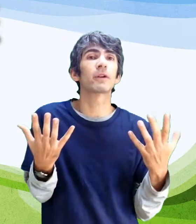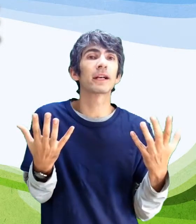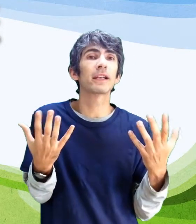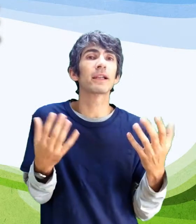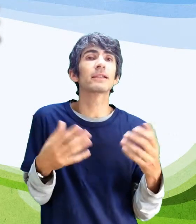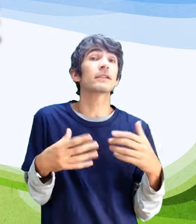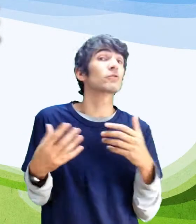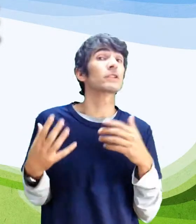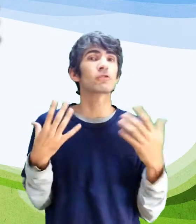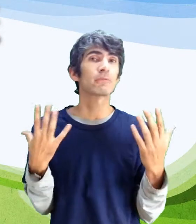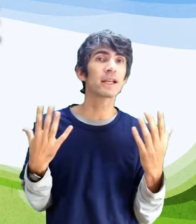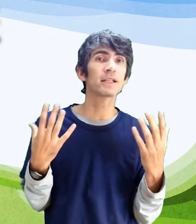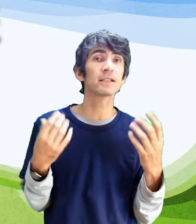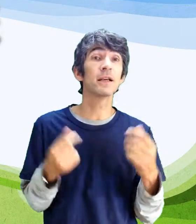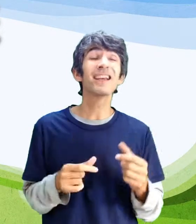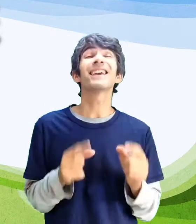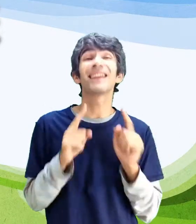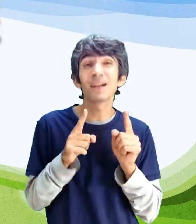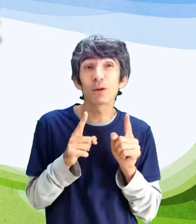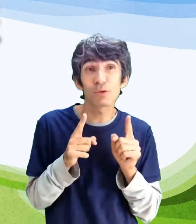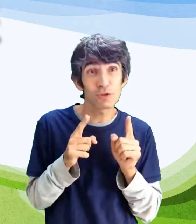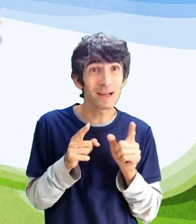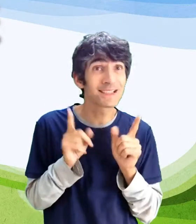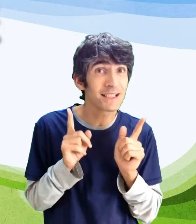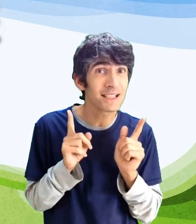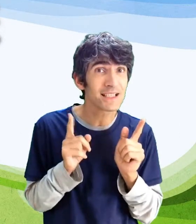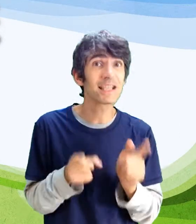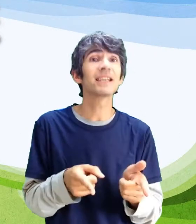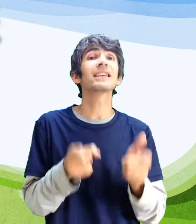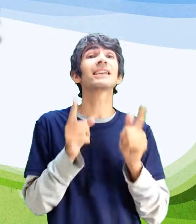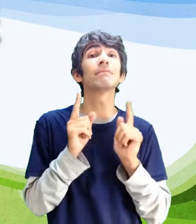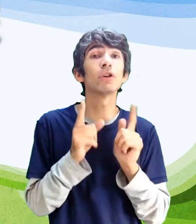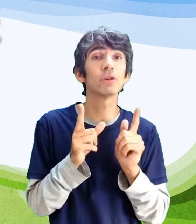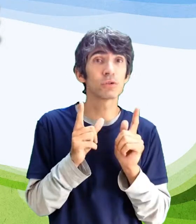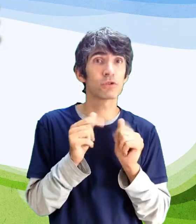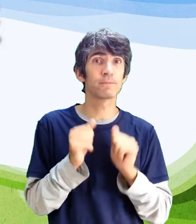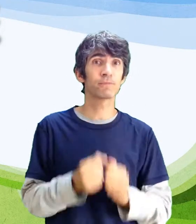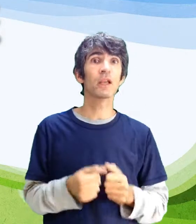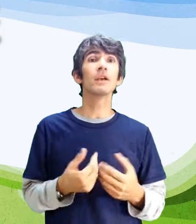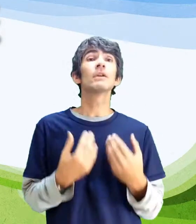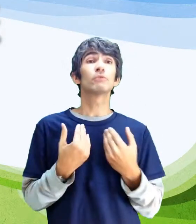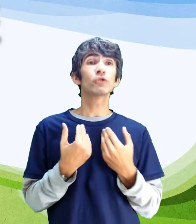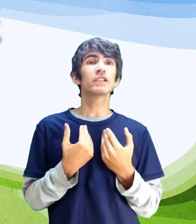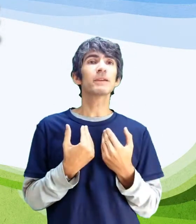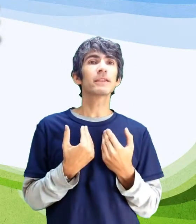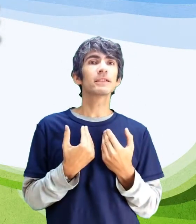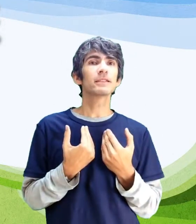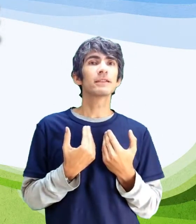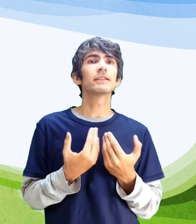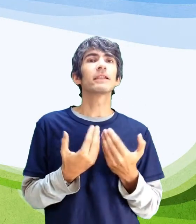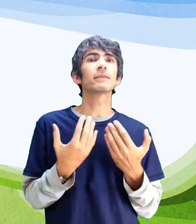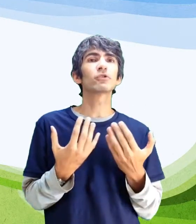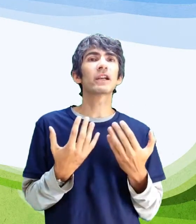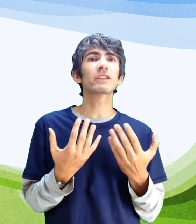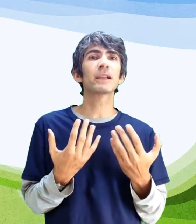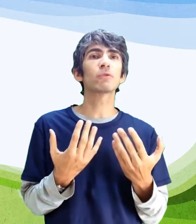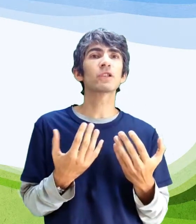volcanes, industrias humanas e incluso bacterias y mohos. Muchas veces decimos que respiramos